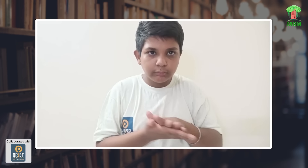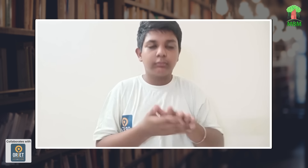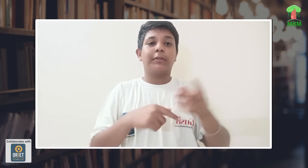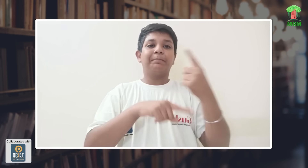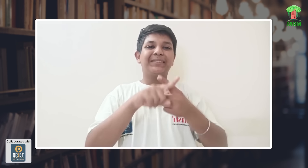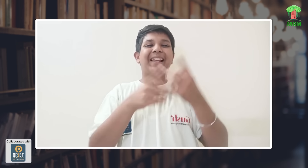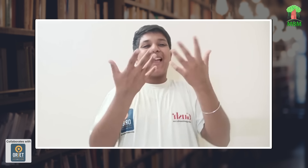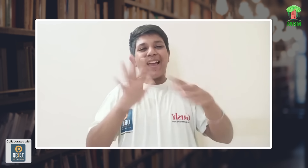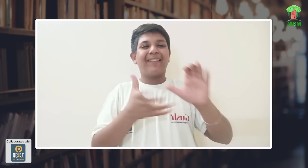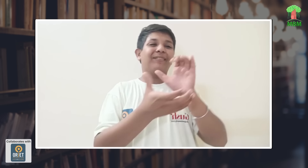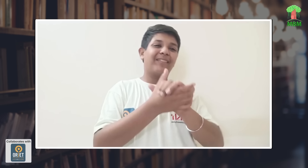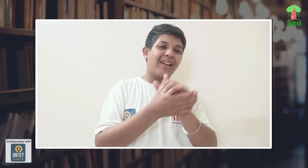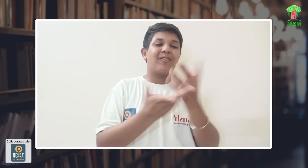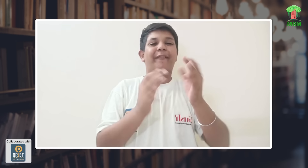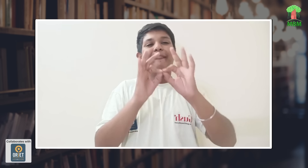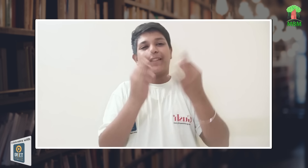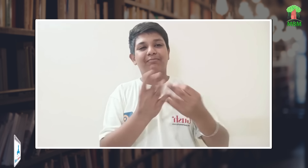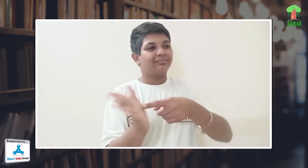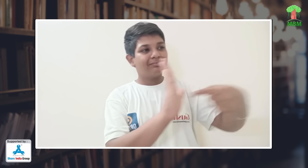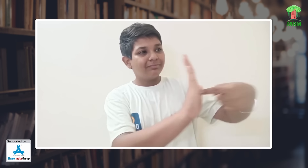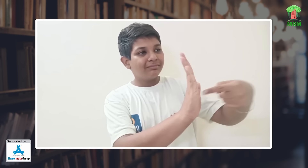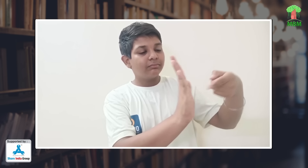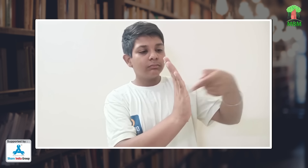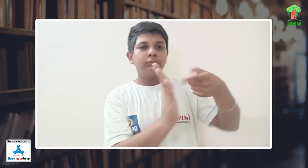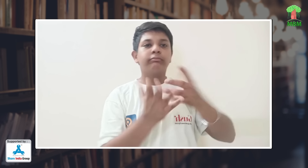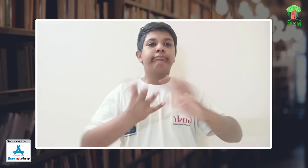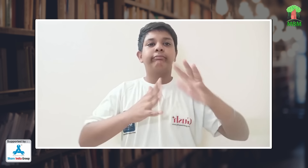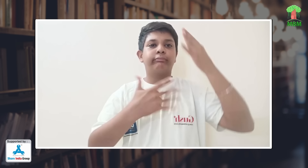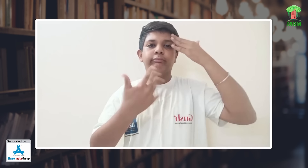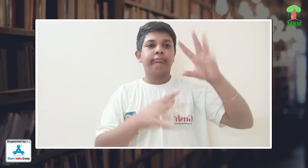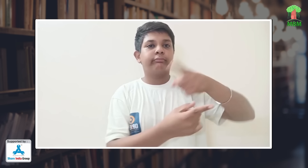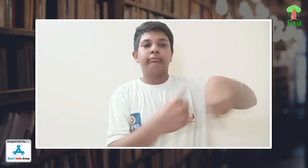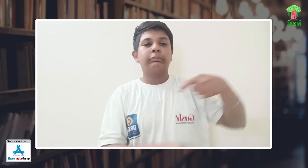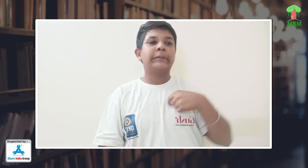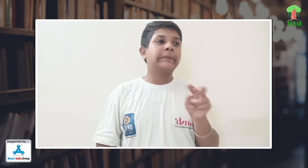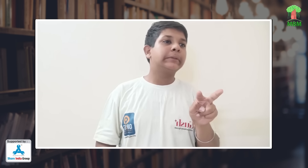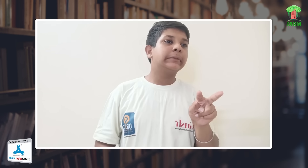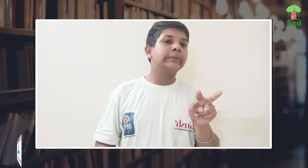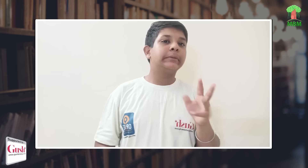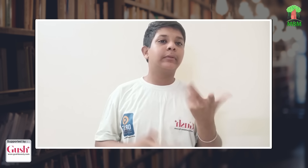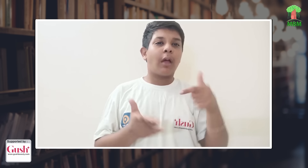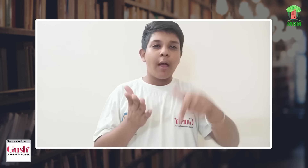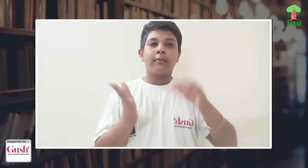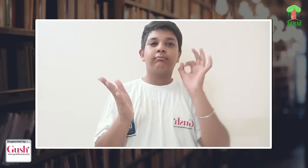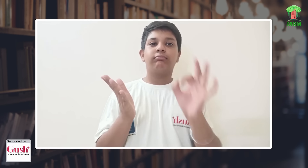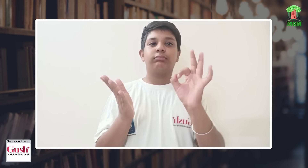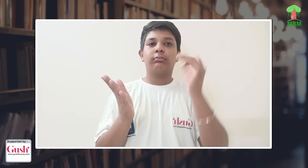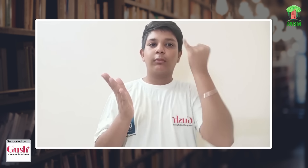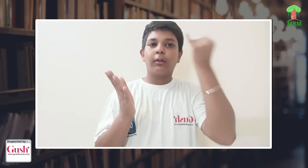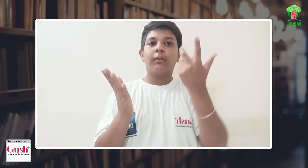आती हैं उनको किताबे पढ़ने में और यदि घर परिवार वाले से पूस्ते हैं तो उनको sign language नहीं आती है अब क्या करें अभी सबसे अच्छा